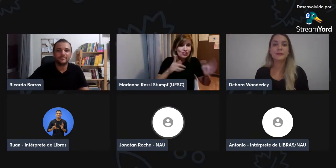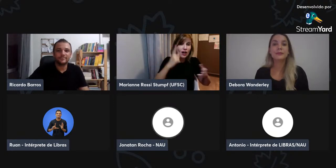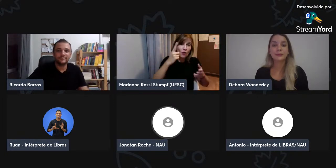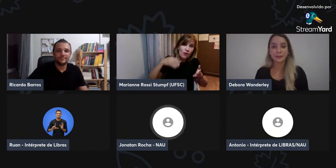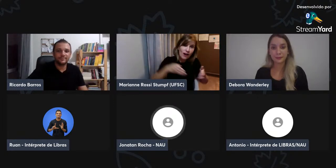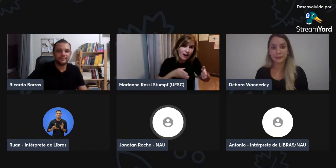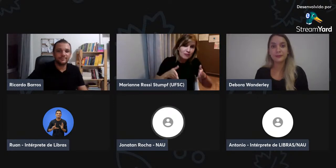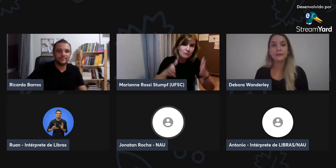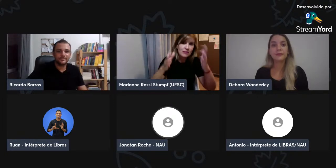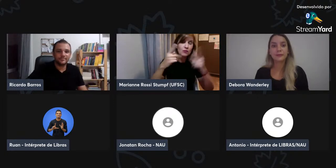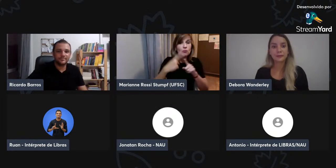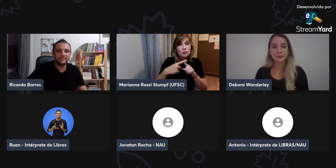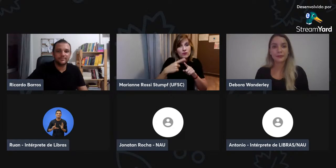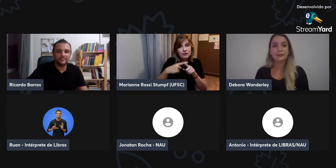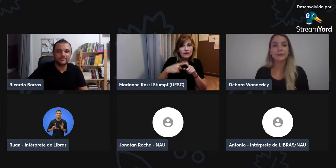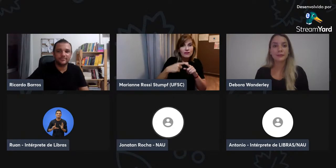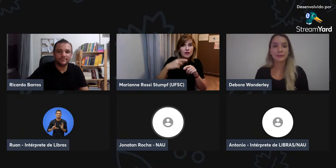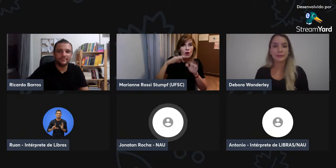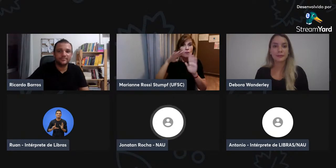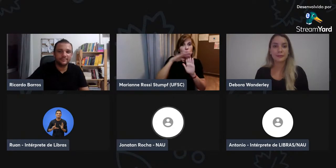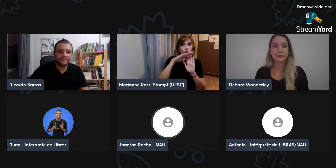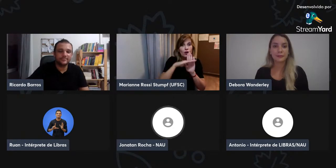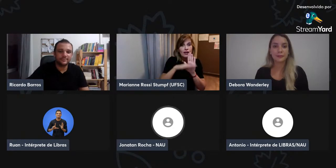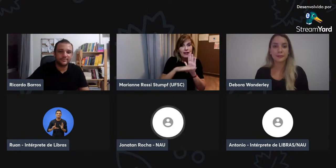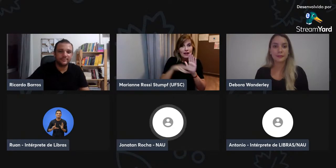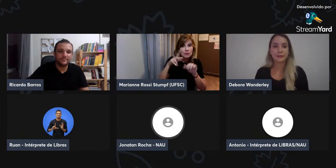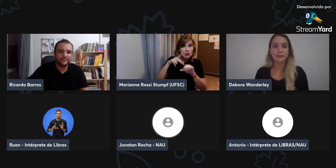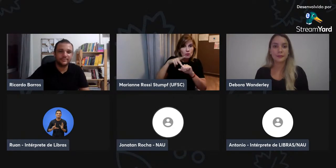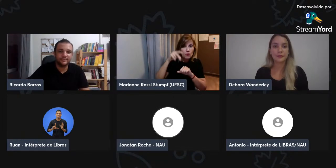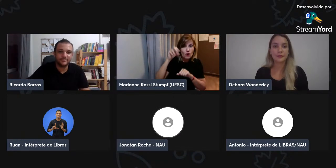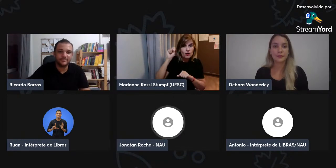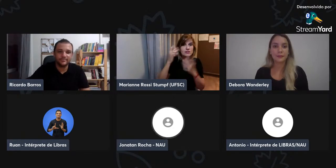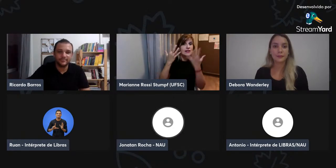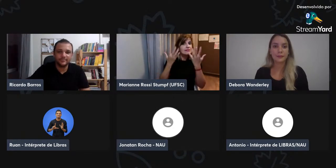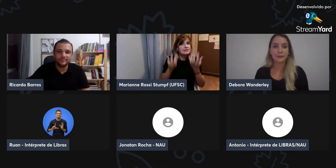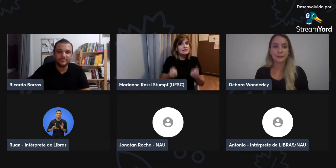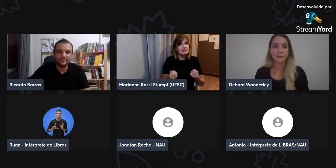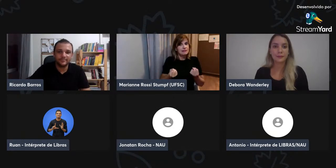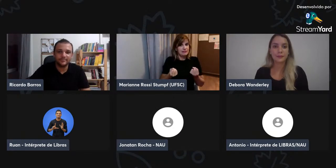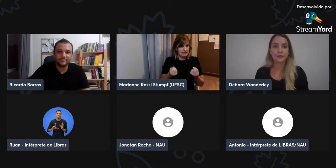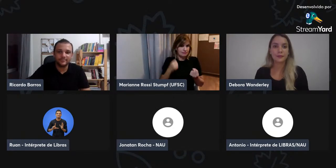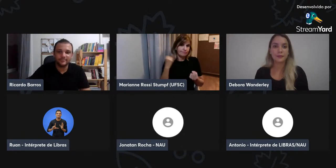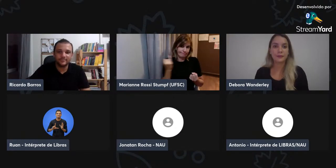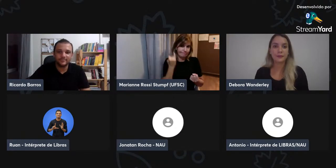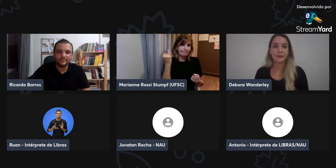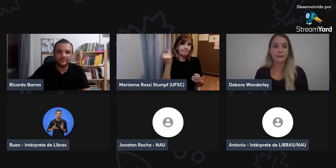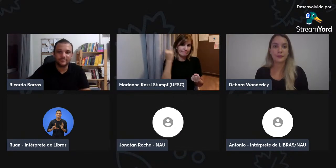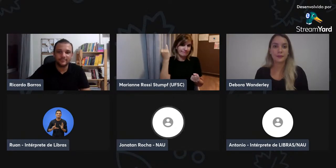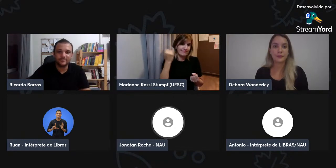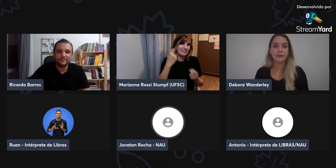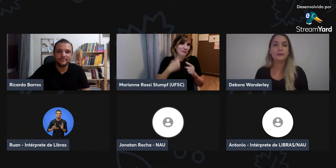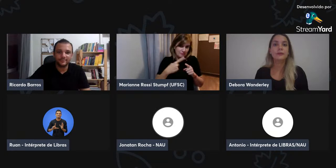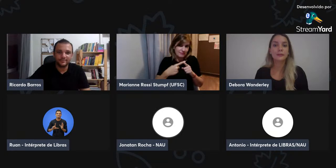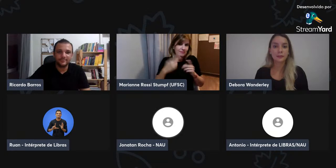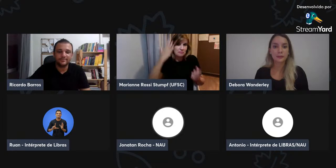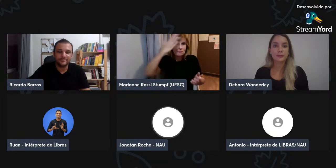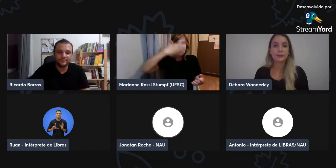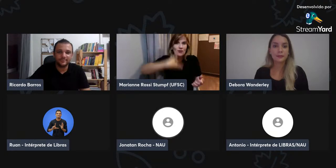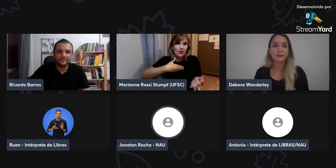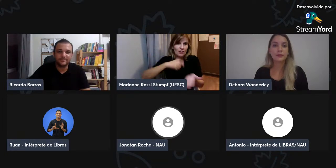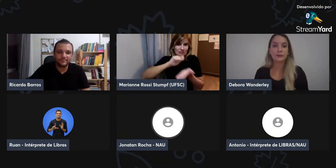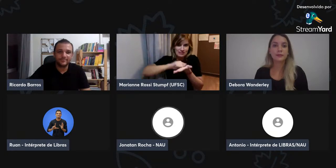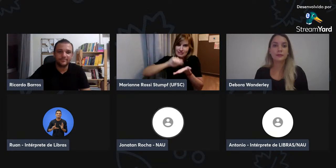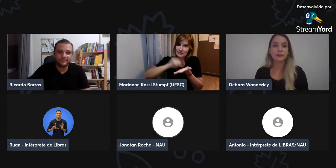número desses trabalhos aumentar. É um caminho que estamos percorrendo, porque existe um planejamento, é importante